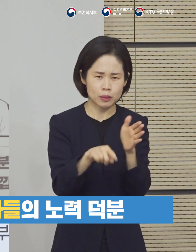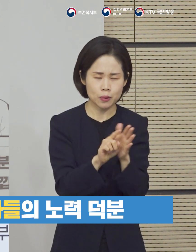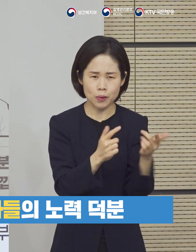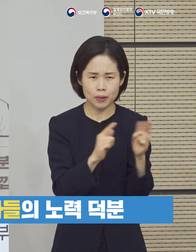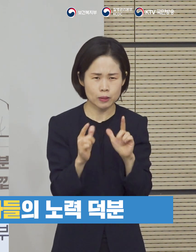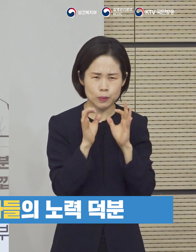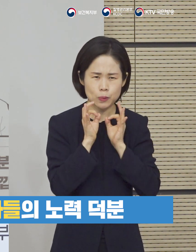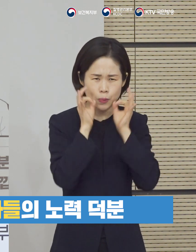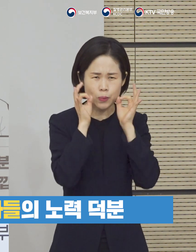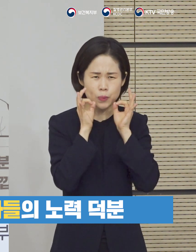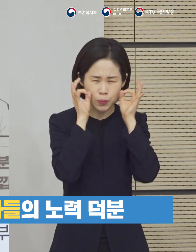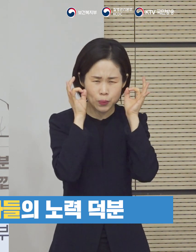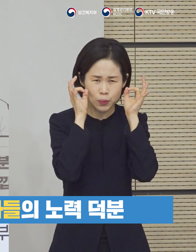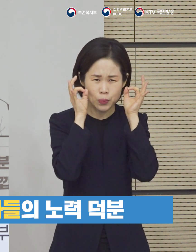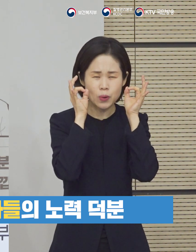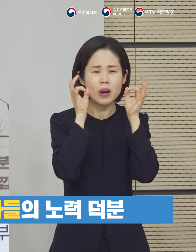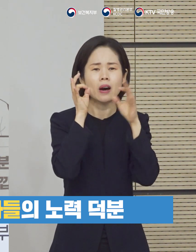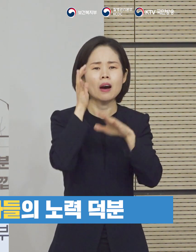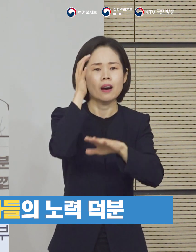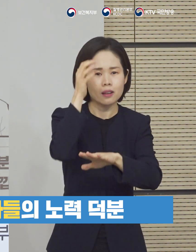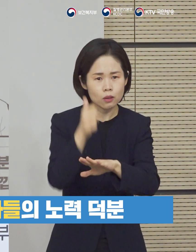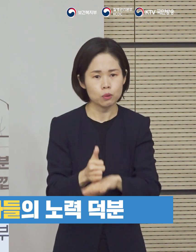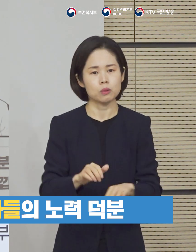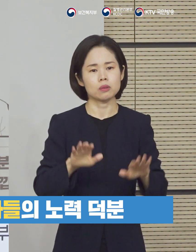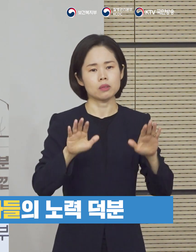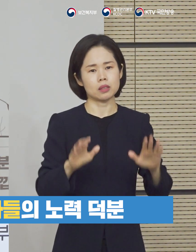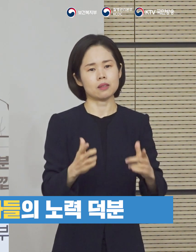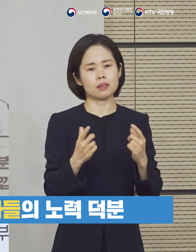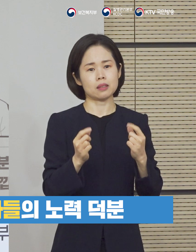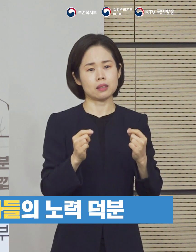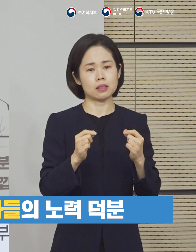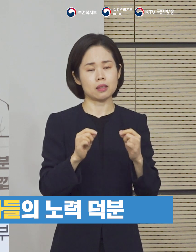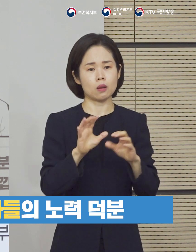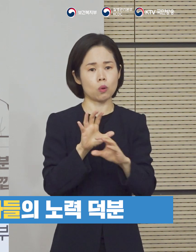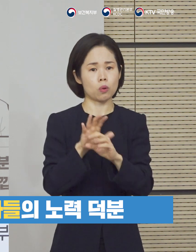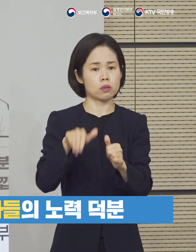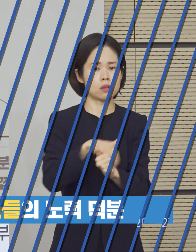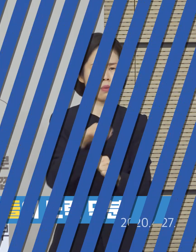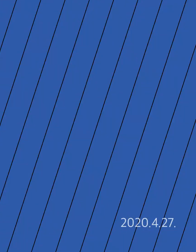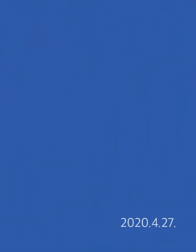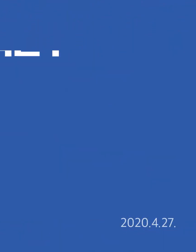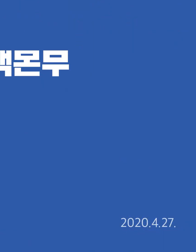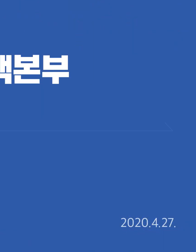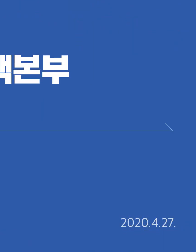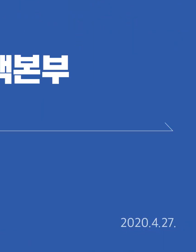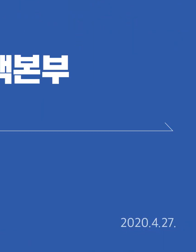아마 이러한 상황을 가능하게 한 거라고 생각을 합니다.